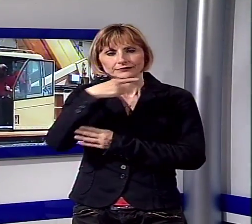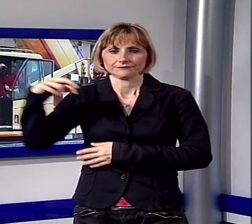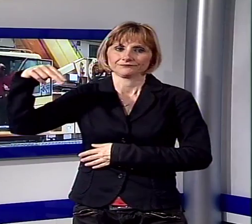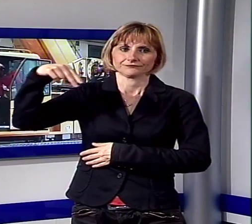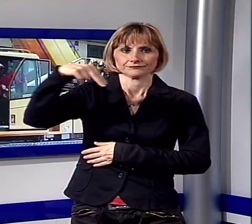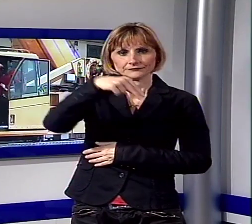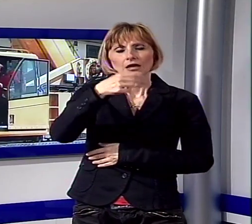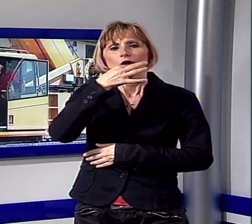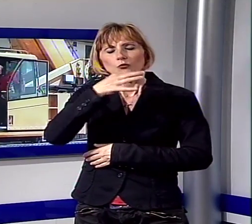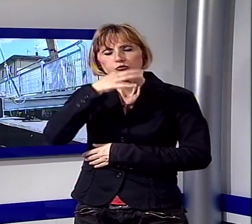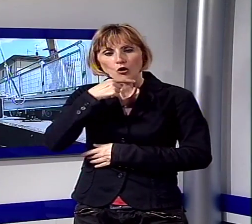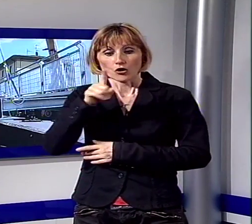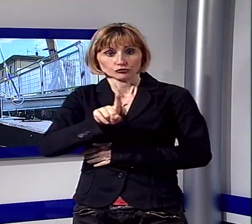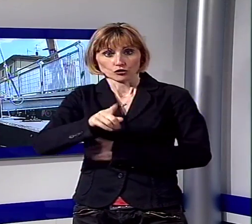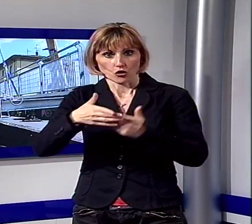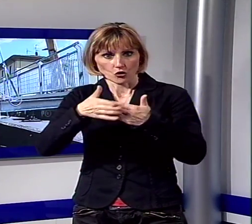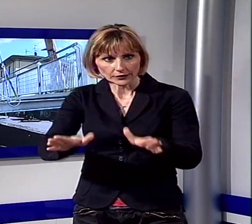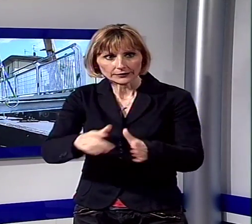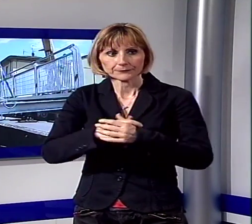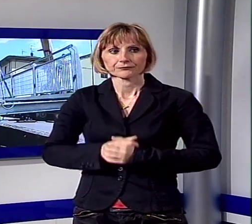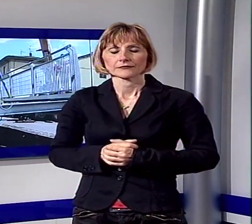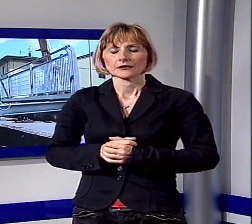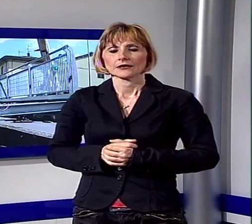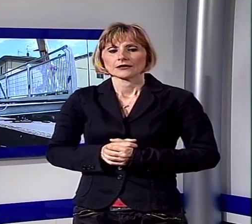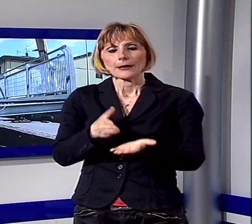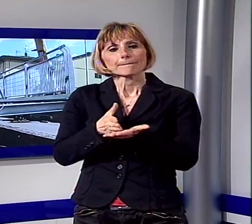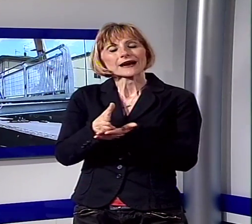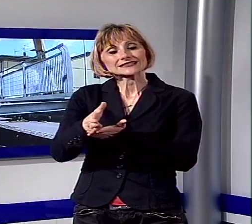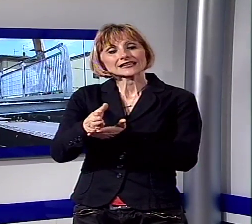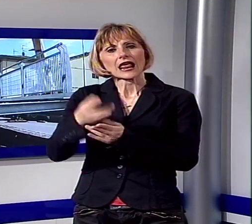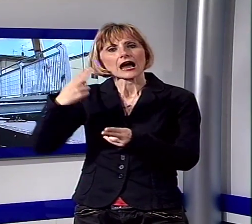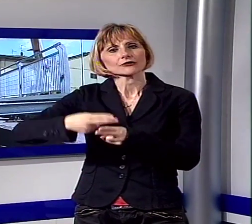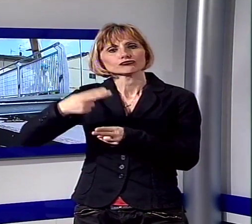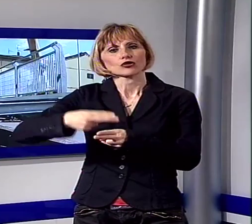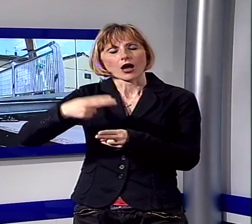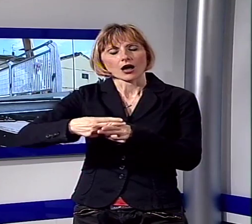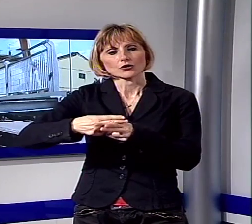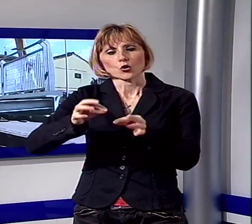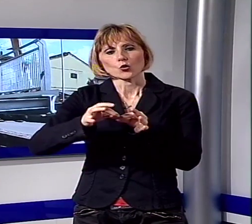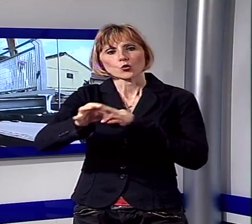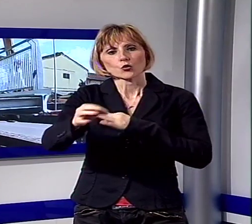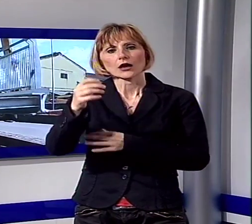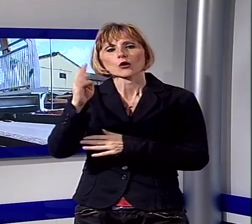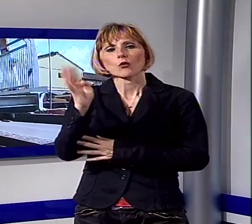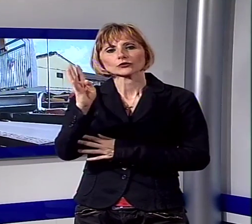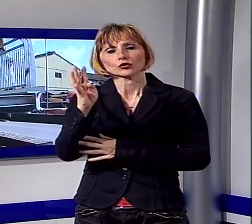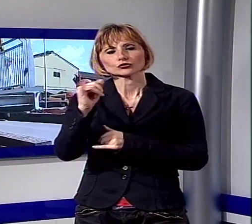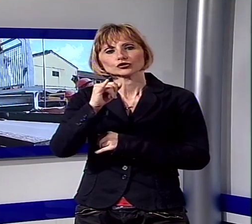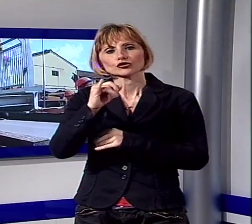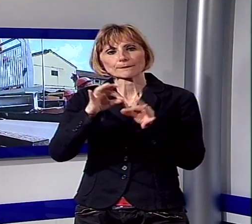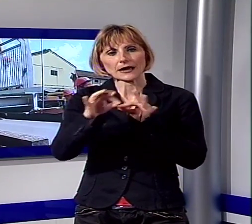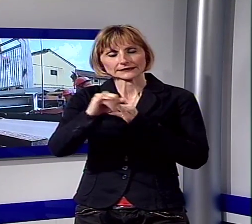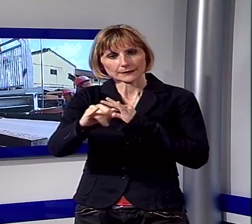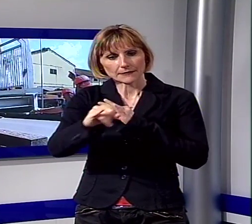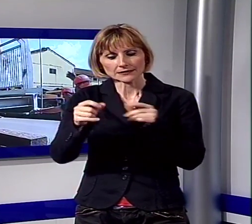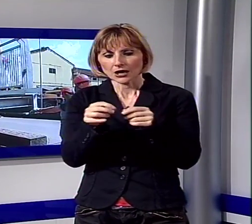percorribile nei prossimi giorni. La passerella è stata realizzata in acciaio, è lunga a 14 metri e mezzo e larga a un metro